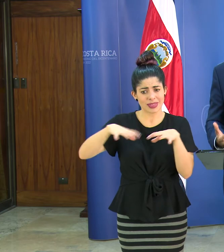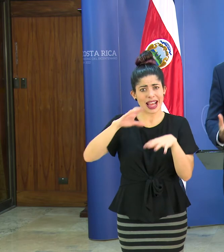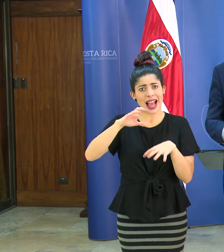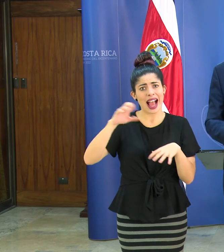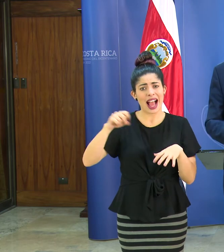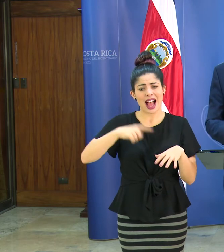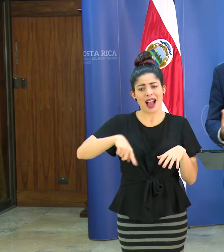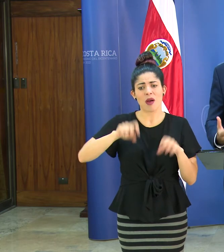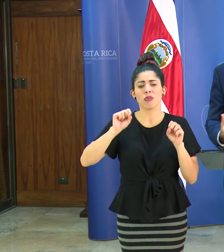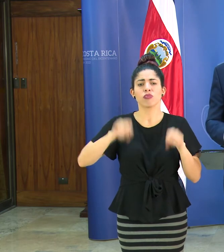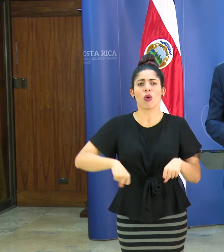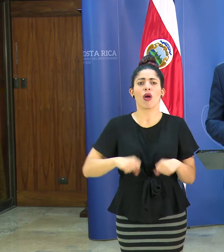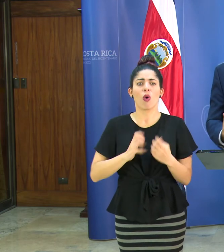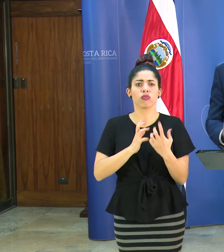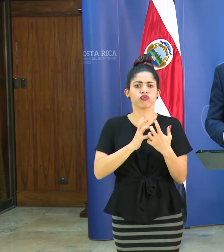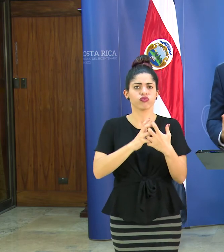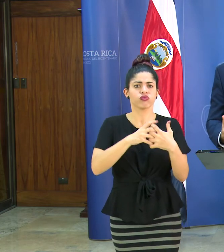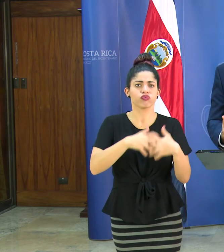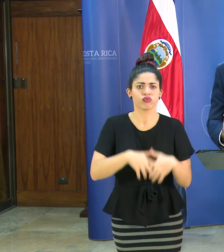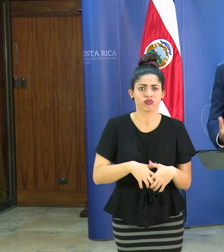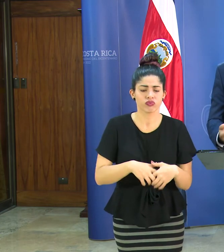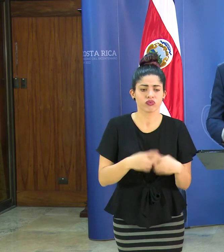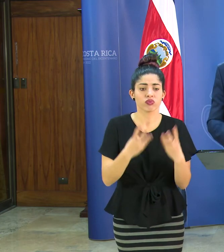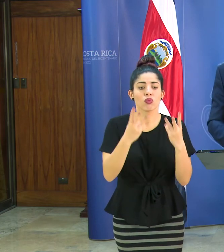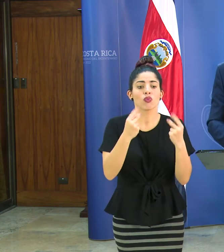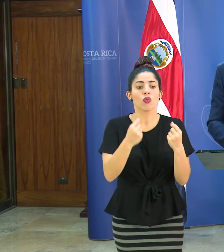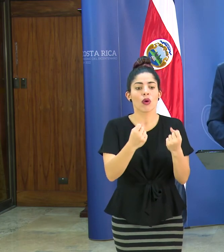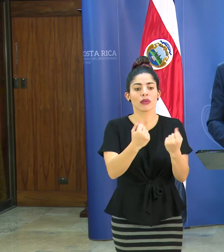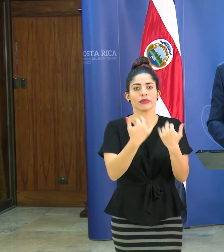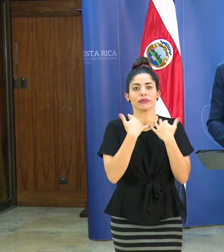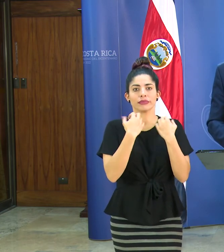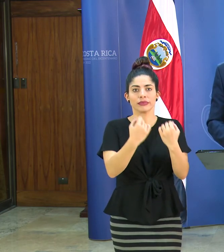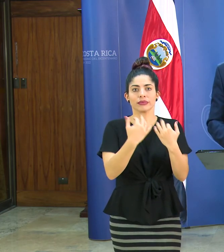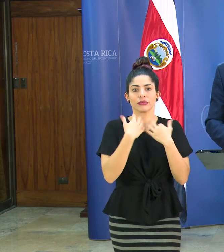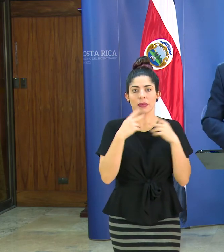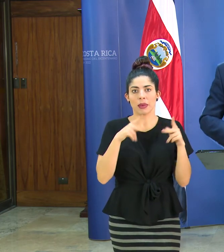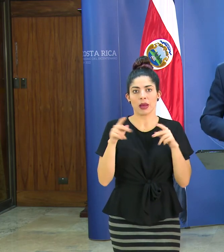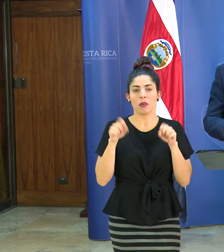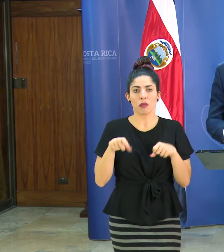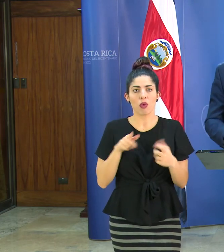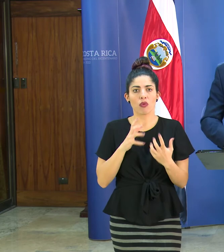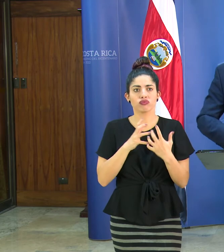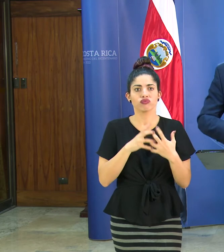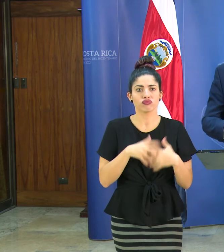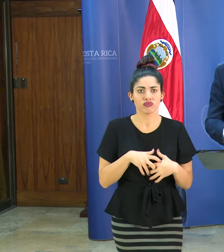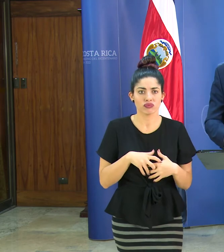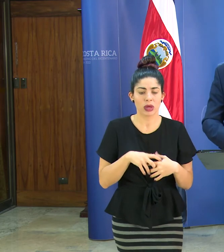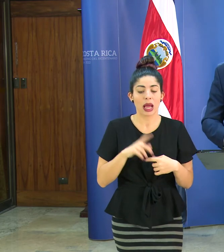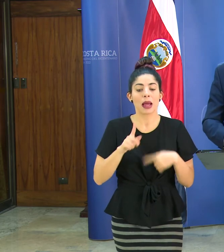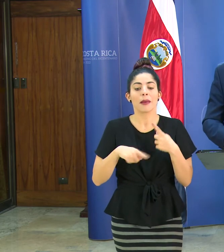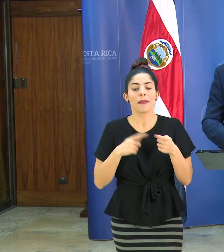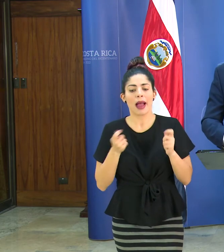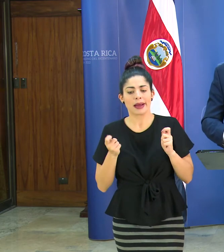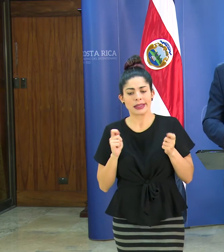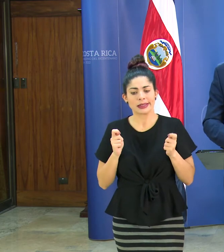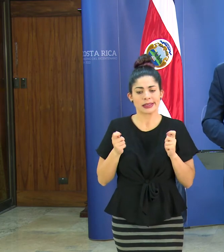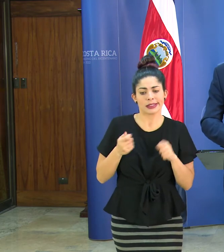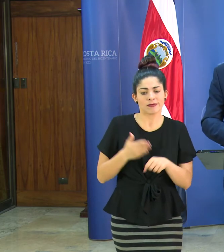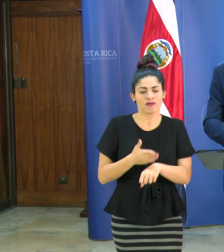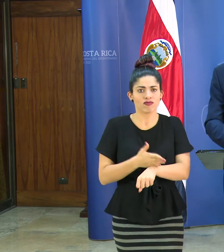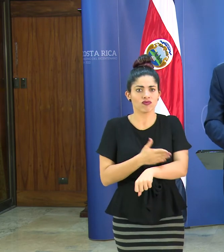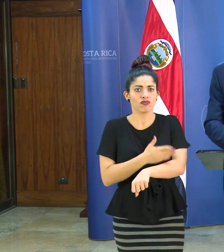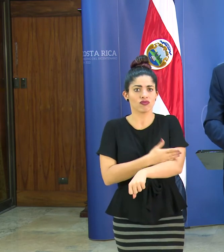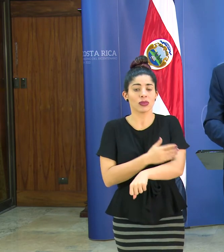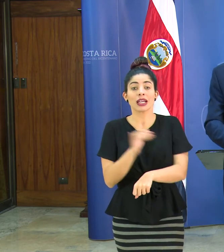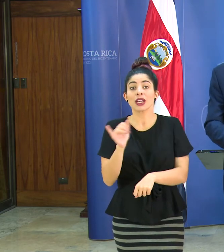que es adaptable al volumen que vamos recibiendo y vamos a ir evolucionando a como